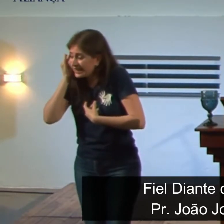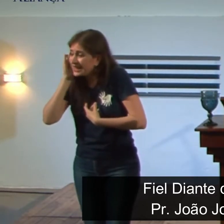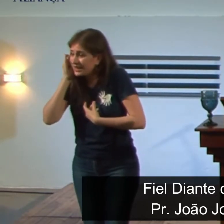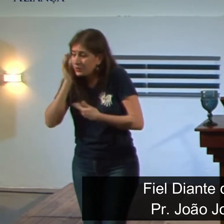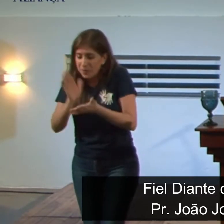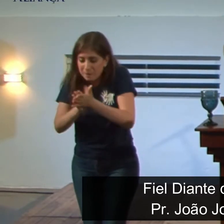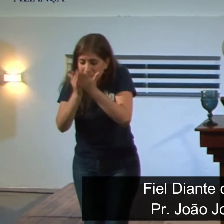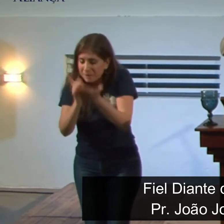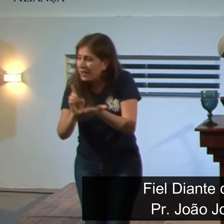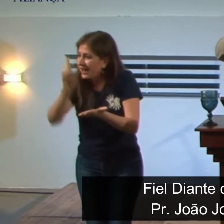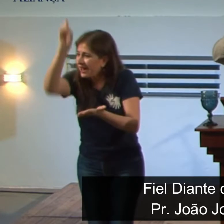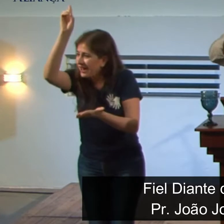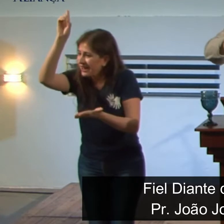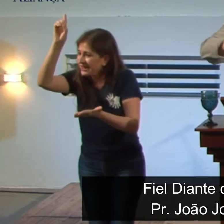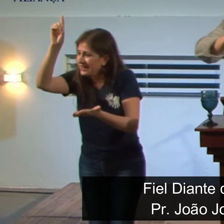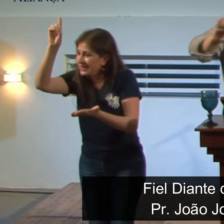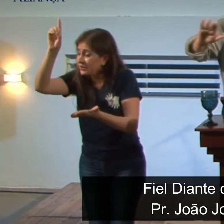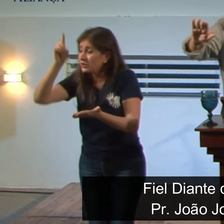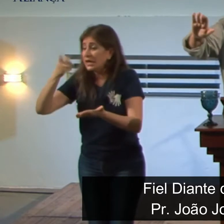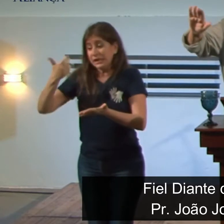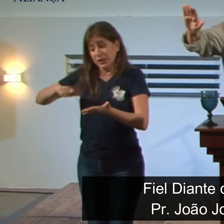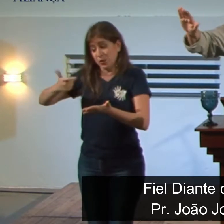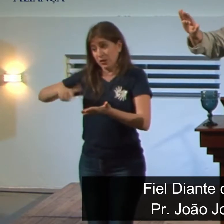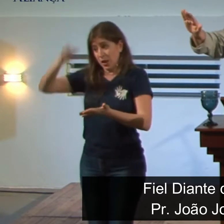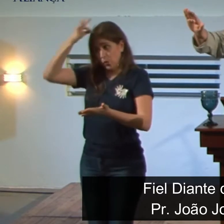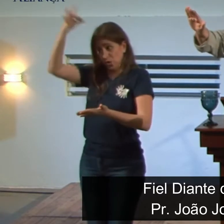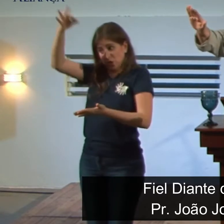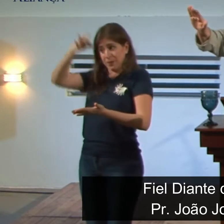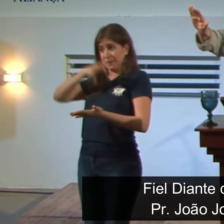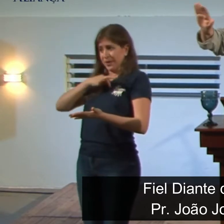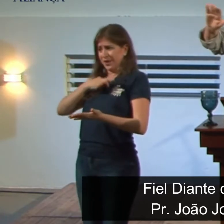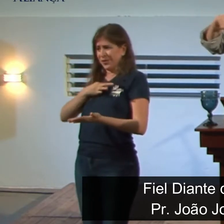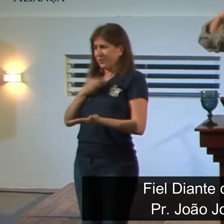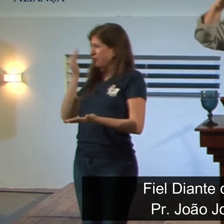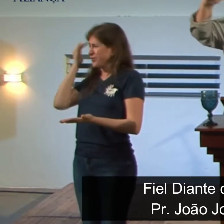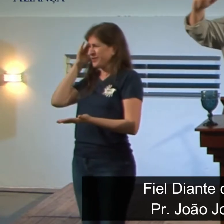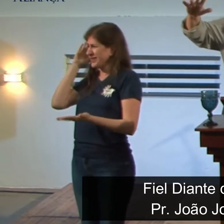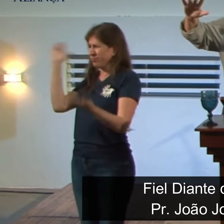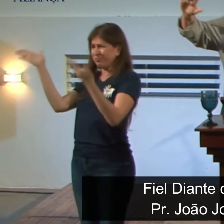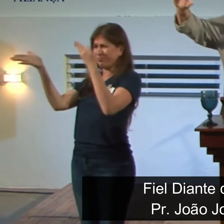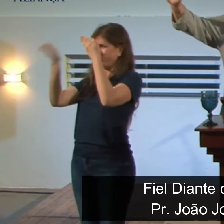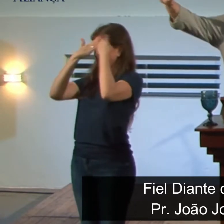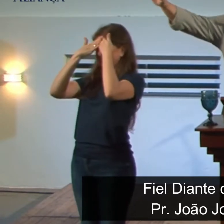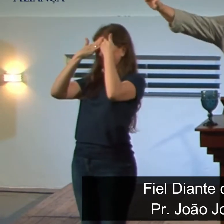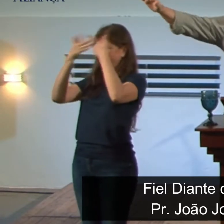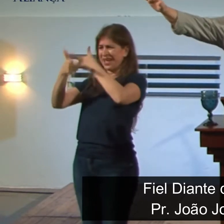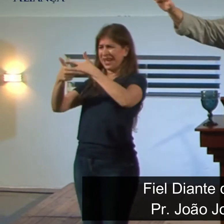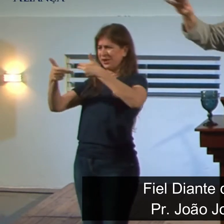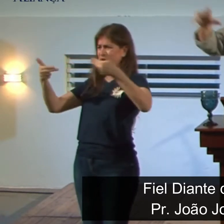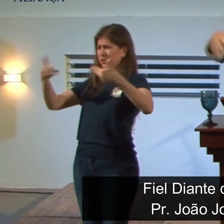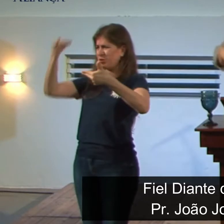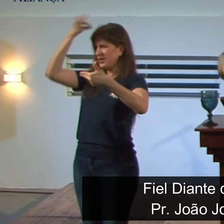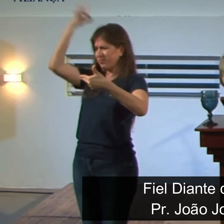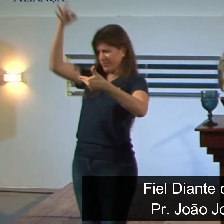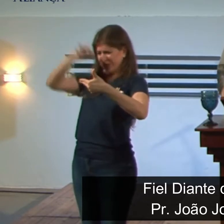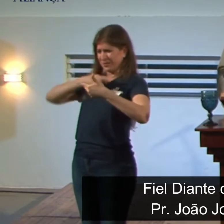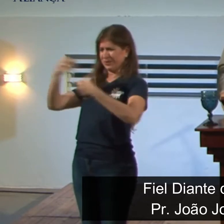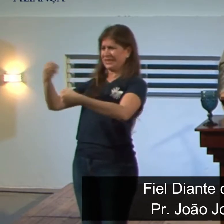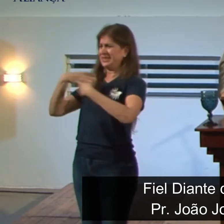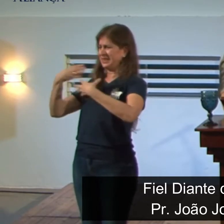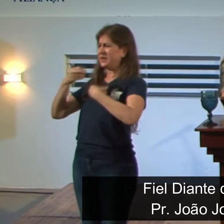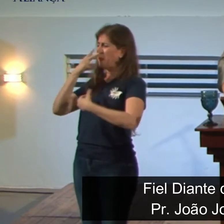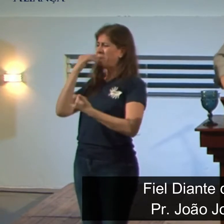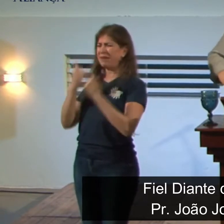espirituais. Quem não tem o Espírito, não aceita ou não compreende as coisas que vêm do Espírito, pô, eles são